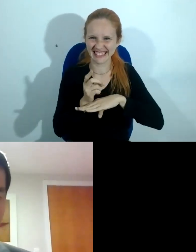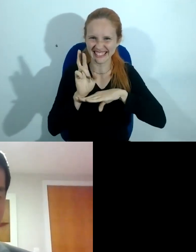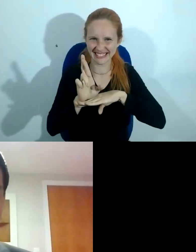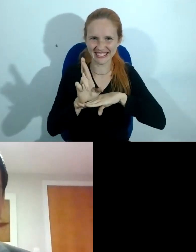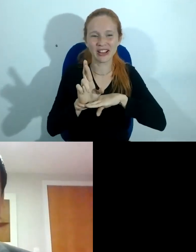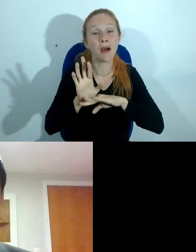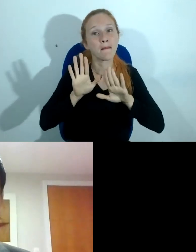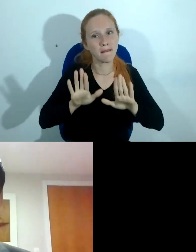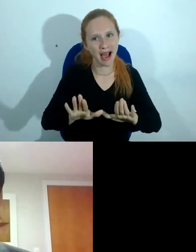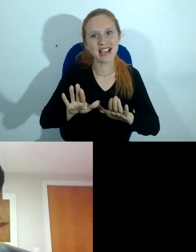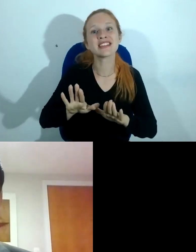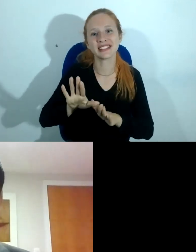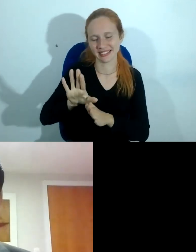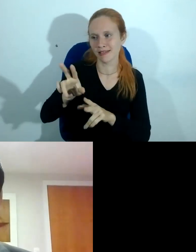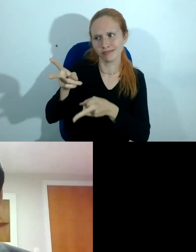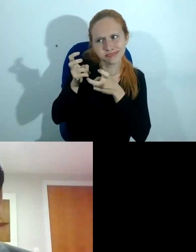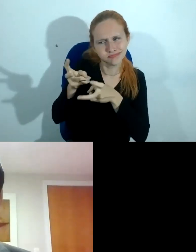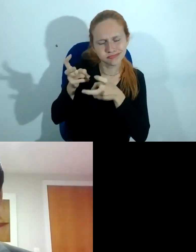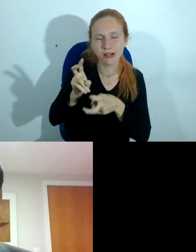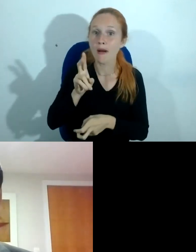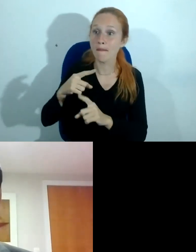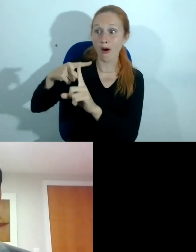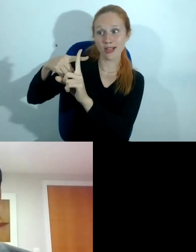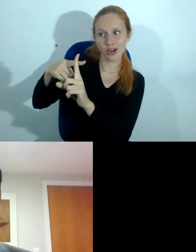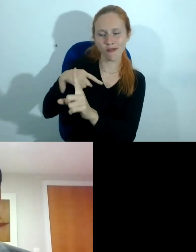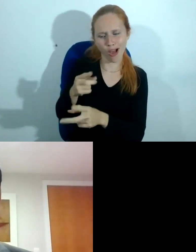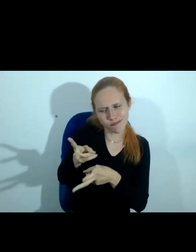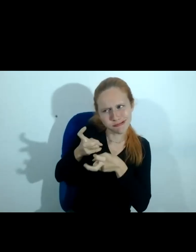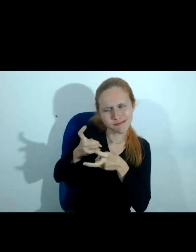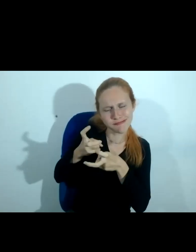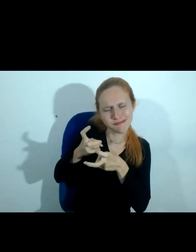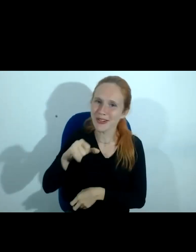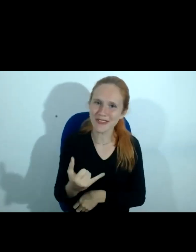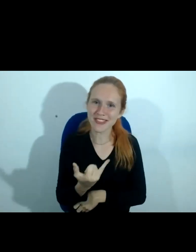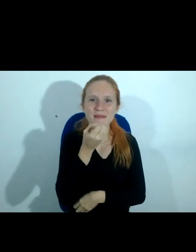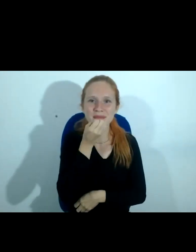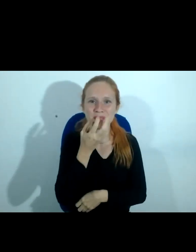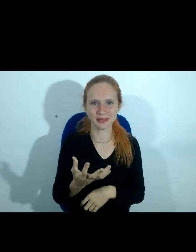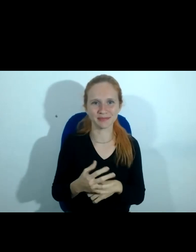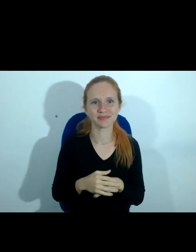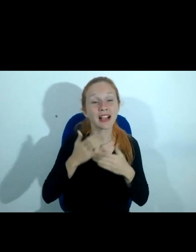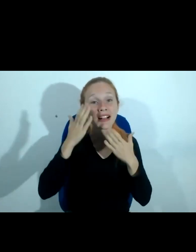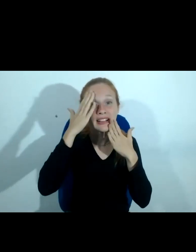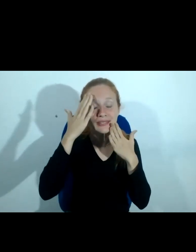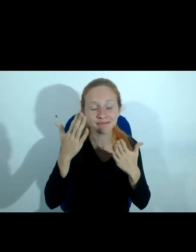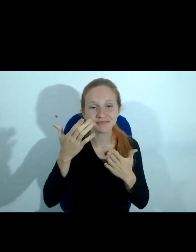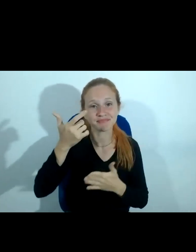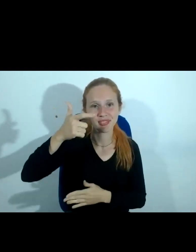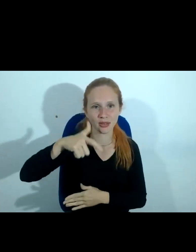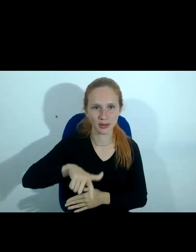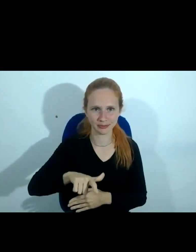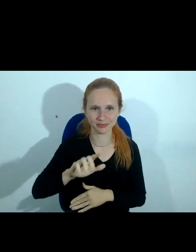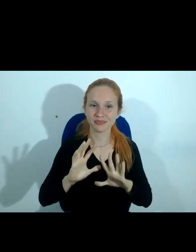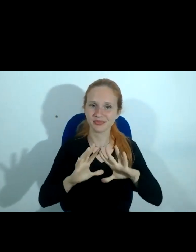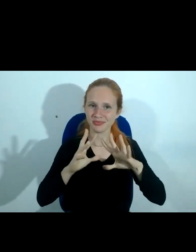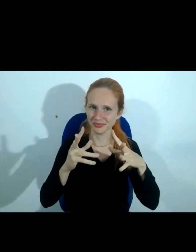fonte de dado positivo a gente tem que aproveitar, então me utilizo muito desse viés. Queria agradecer muito mais uma vez a